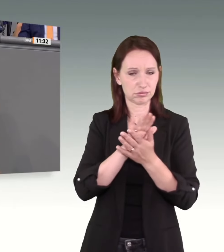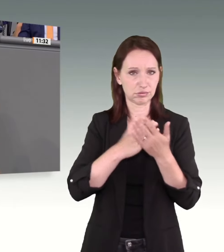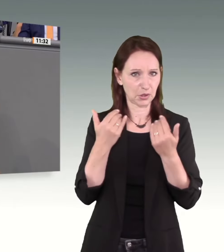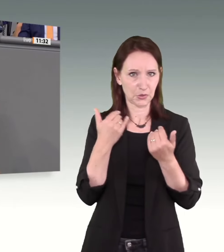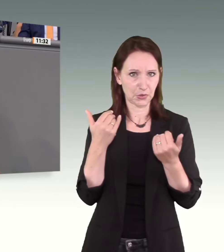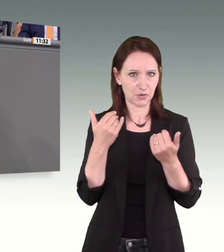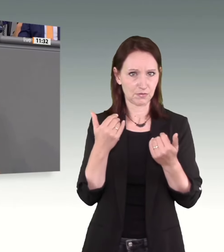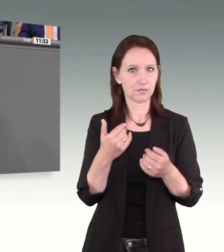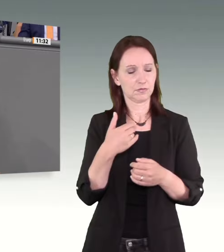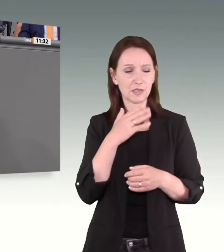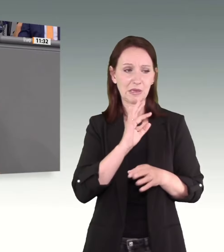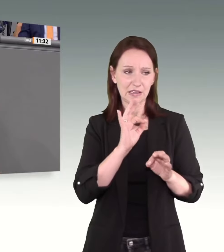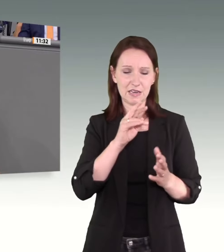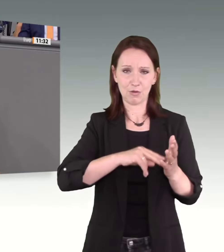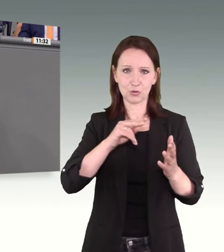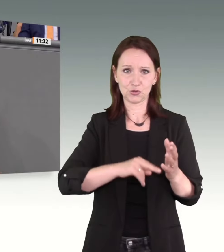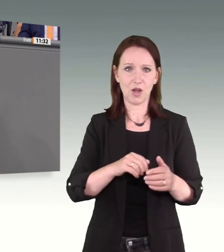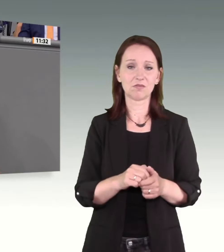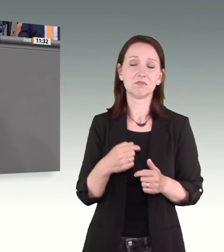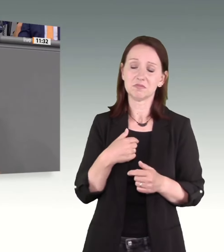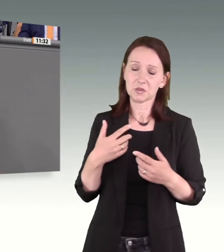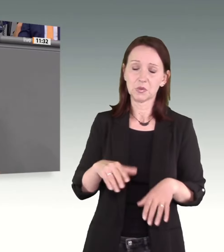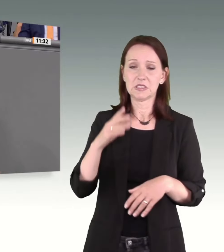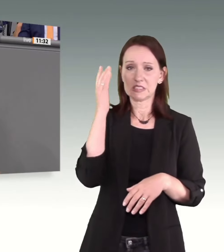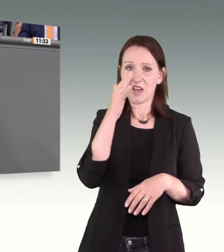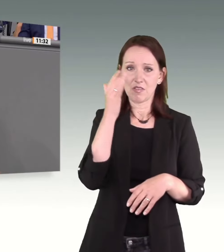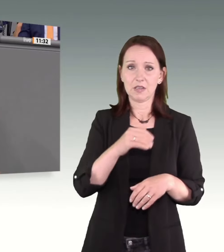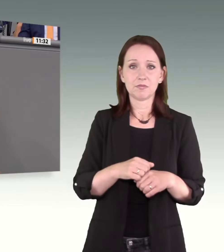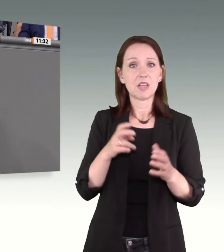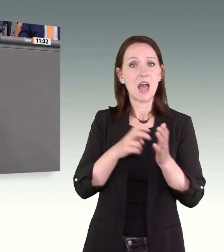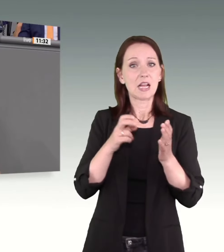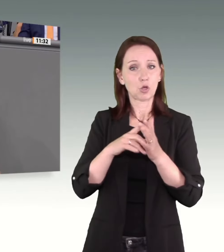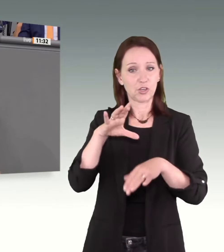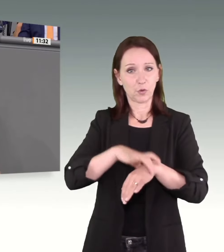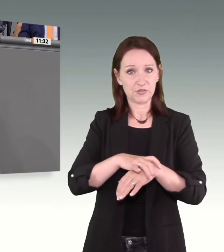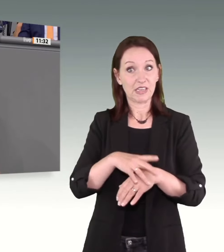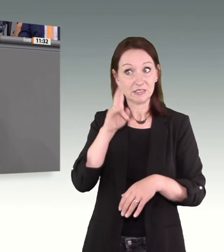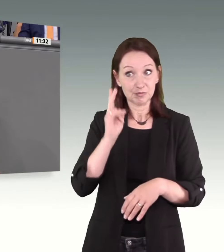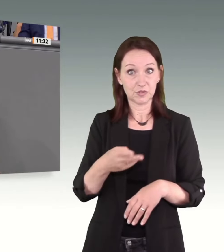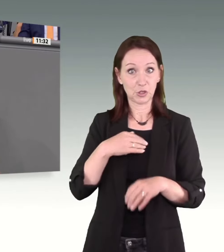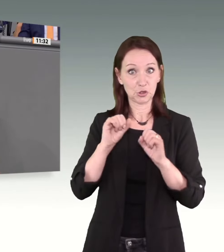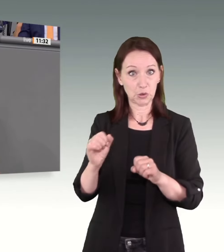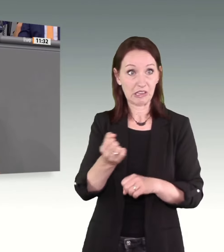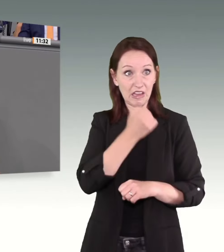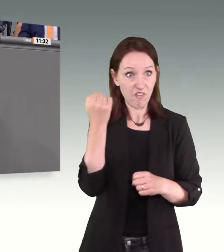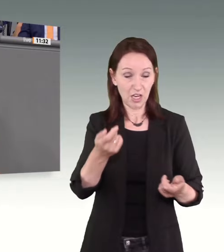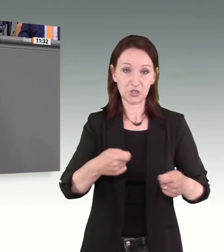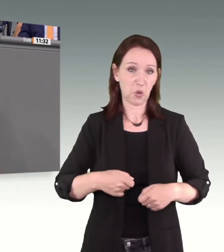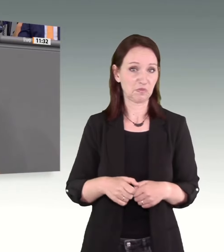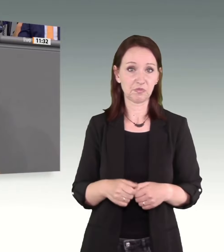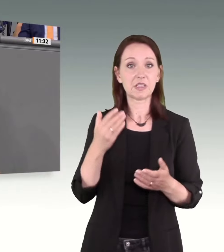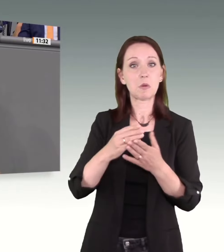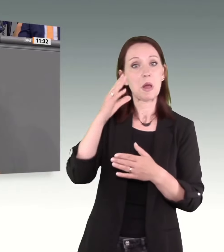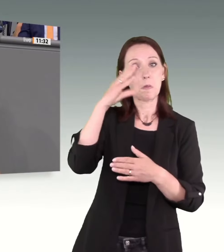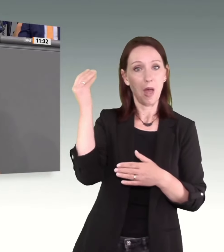Zweifel daran, dass eine elektronische Fußfessel vor Gewalt auch wirksam schützt. Sollte sich ein Mann mit Fußfessel zum